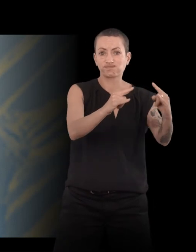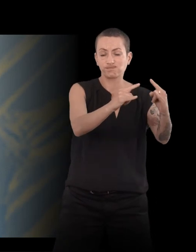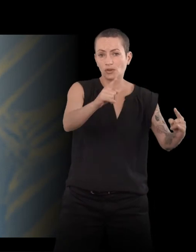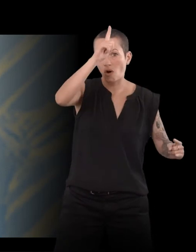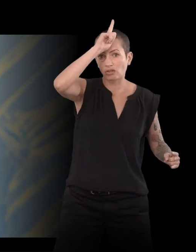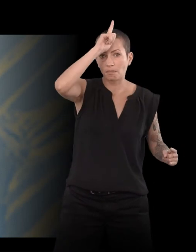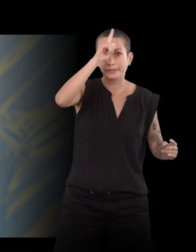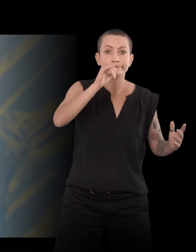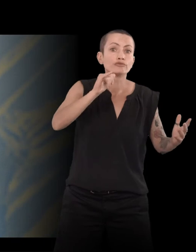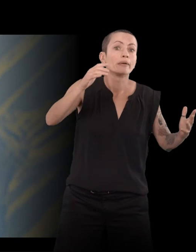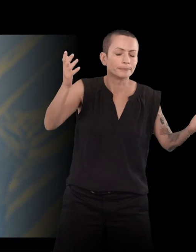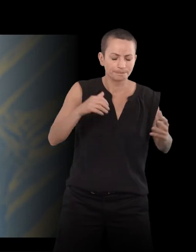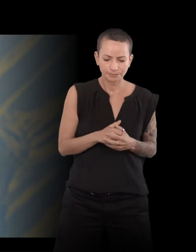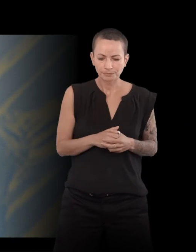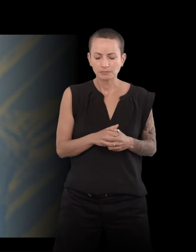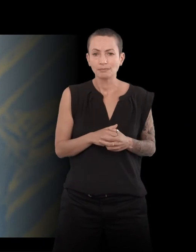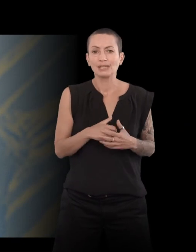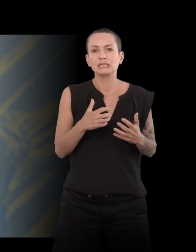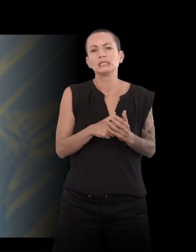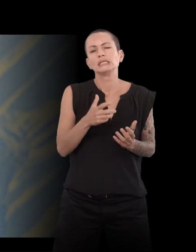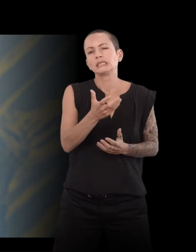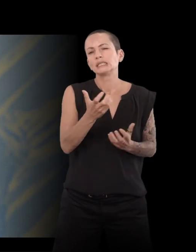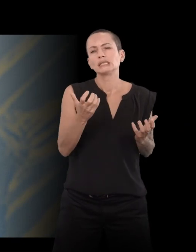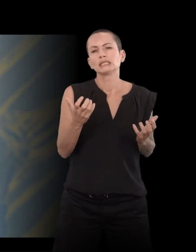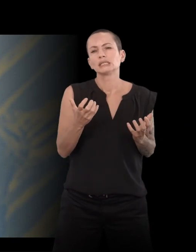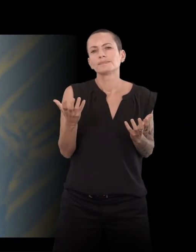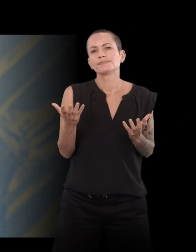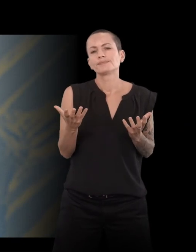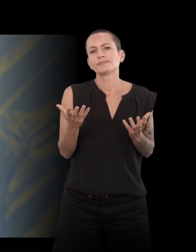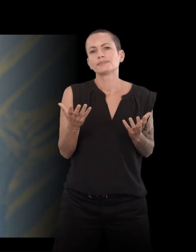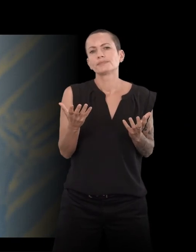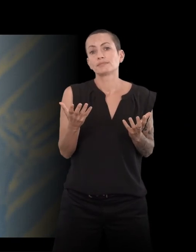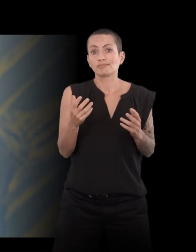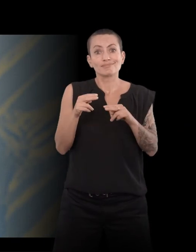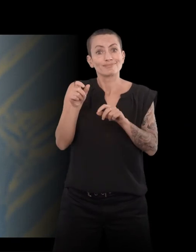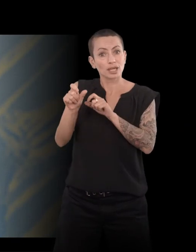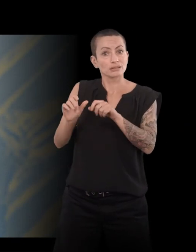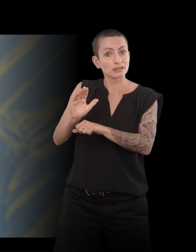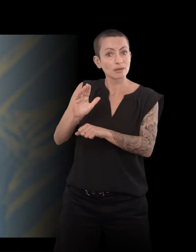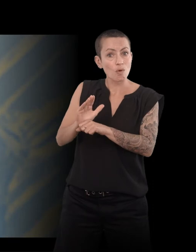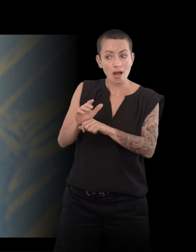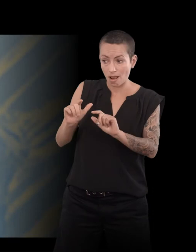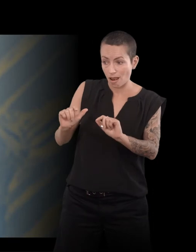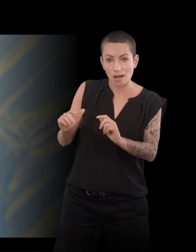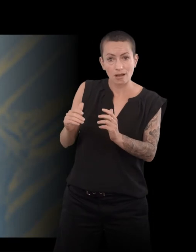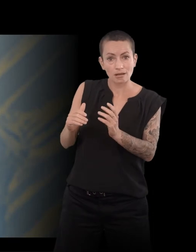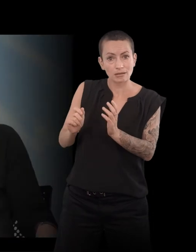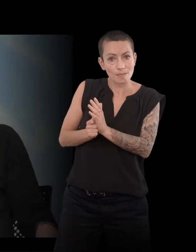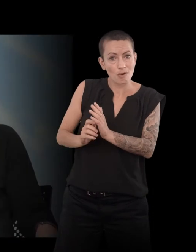Et je voulais surtout... Il y avait encore des témoins que je voulais revoir. Du coup, vous pensez que c'est